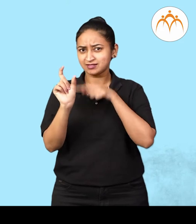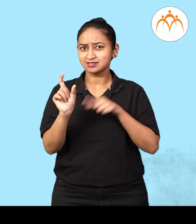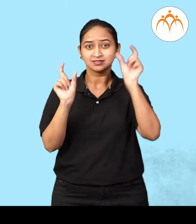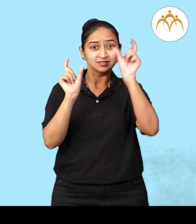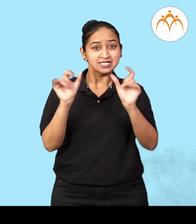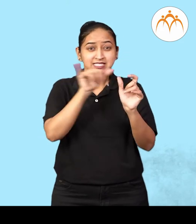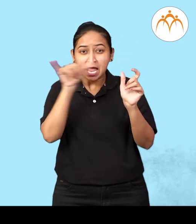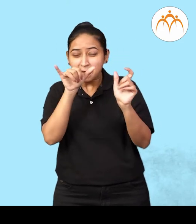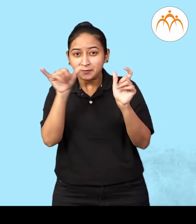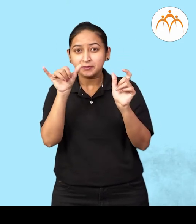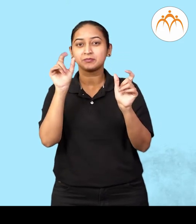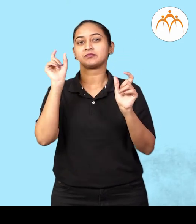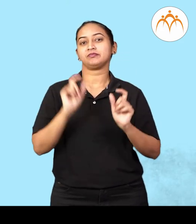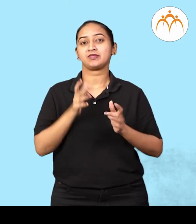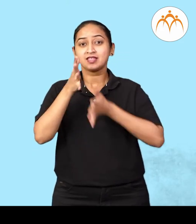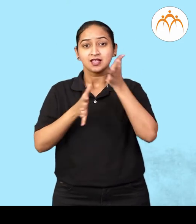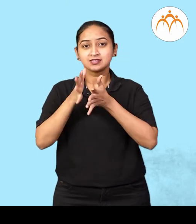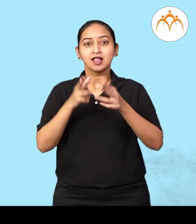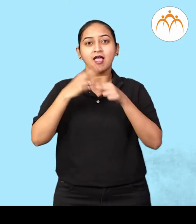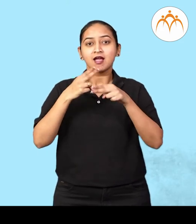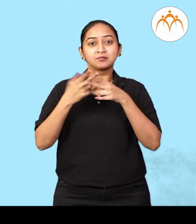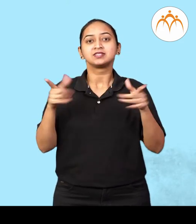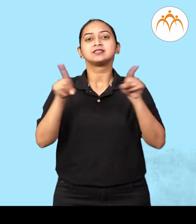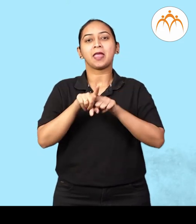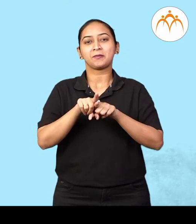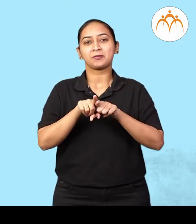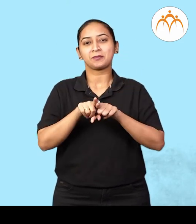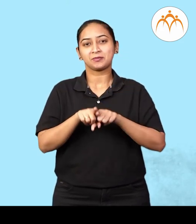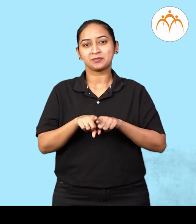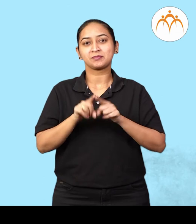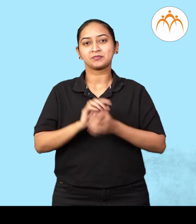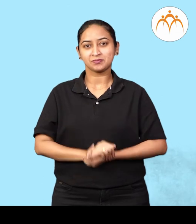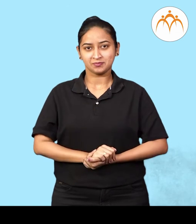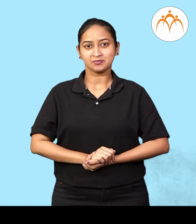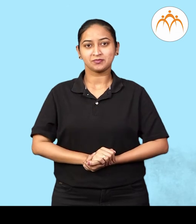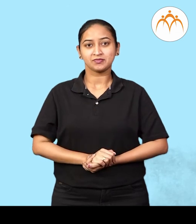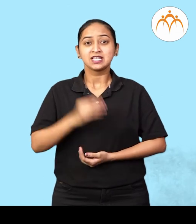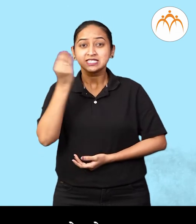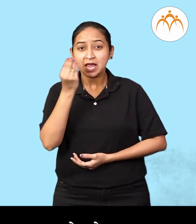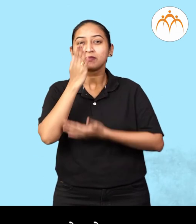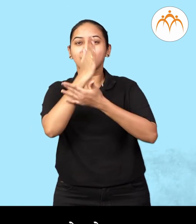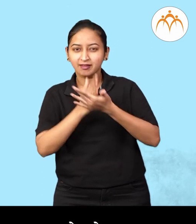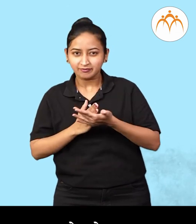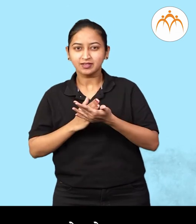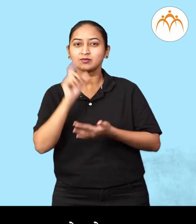अर्थाचे आनेक शबधायत, या शबदा ना समान अर्थी शबदास मंटात, या पैके काई शबद,